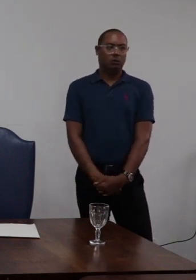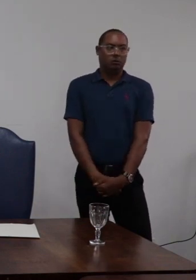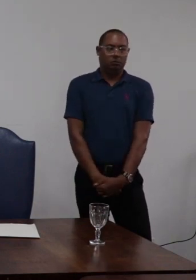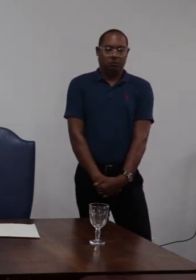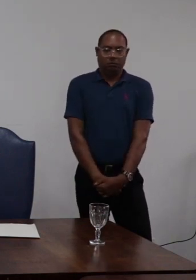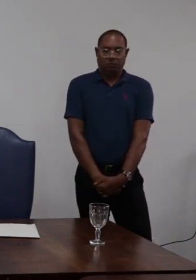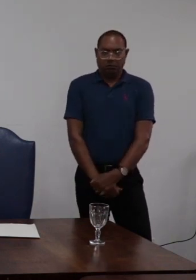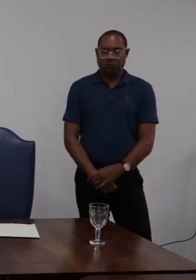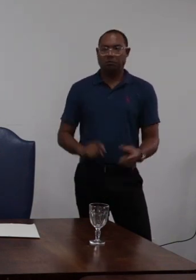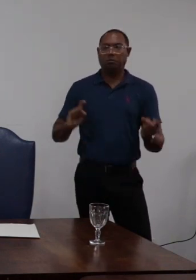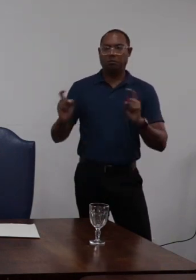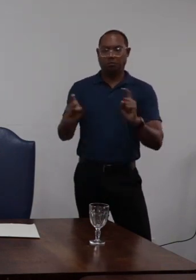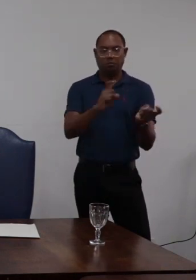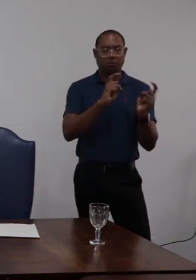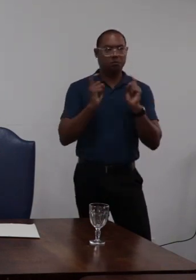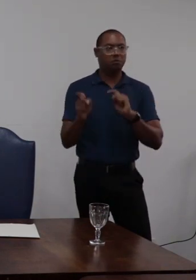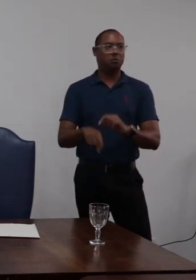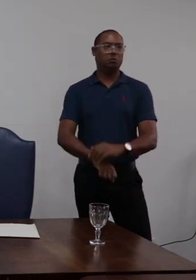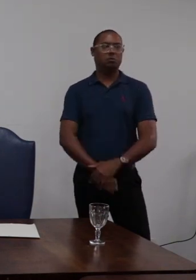em discussão